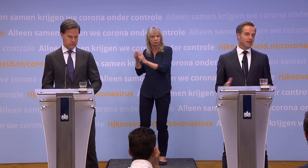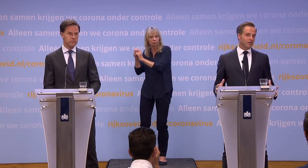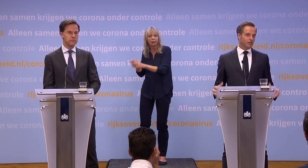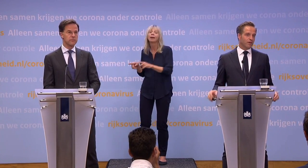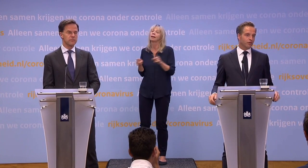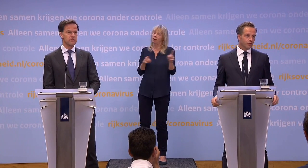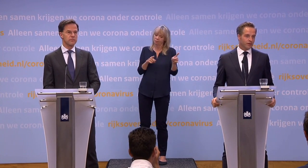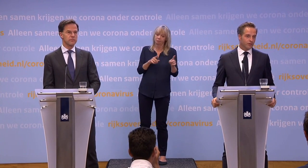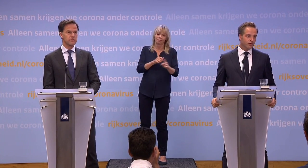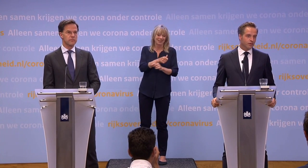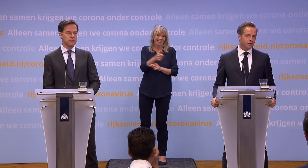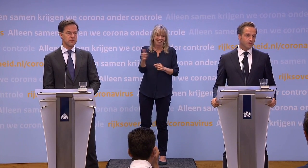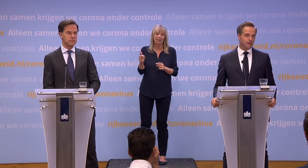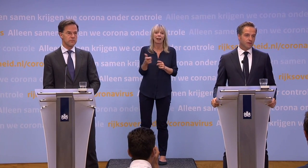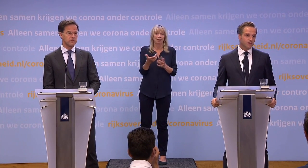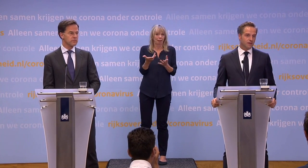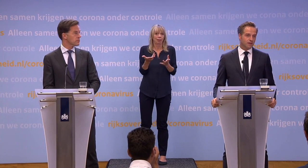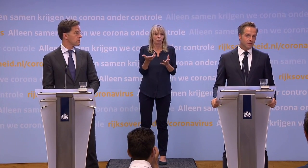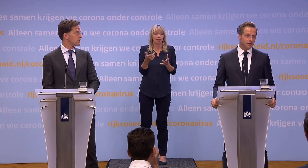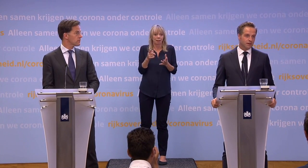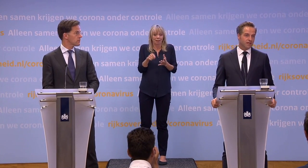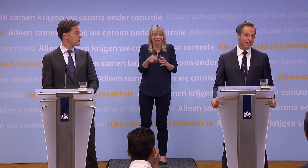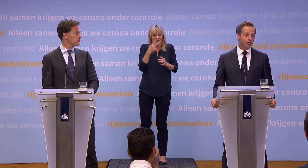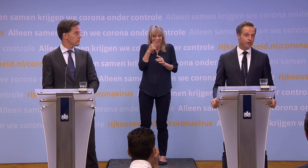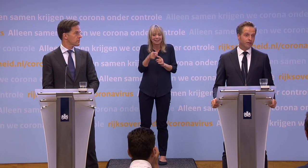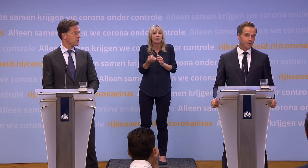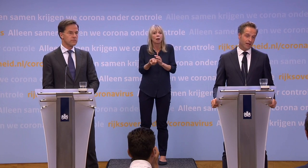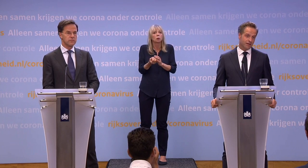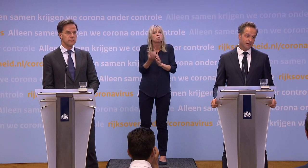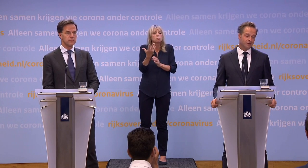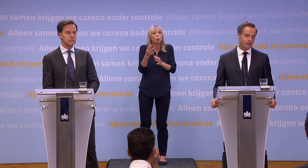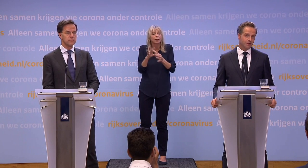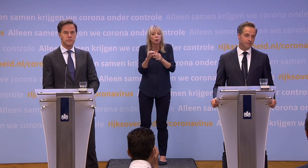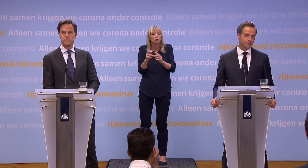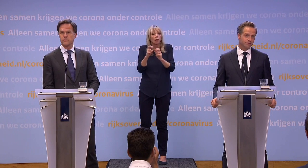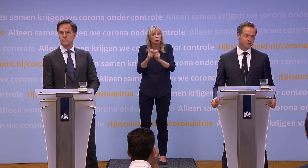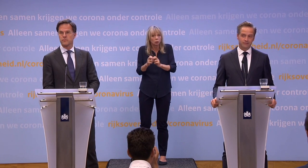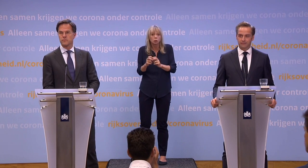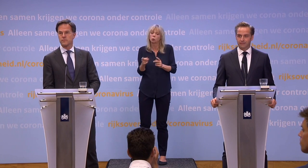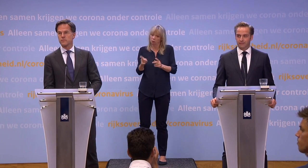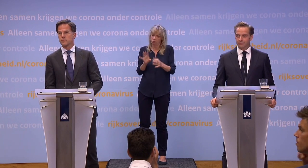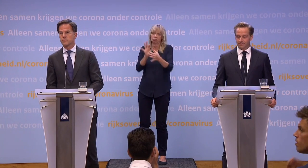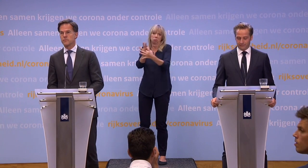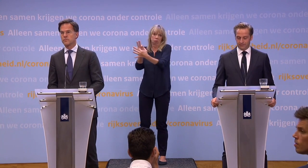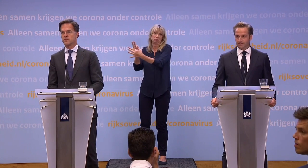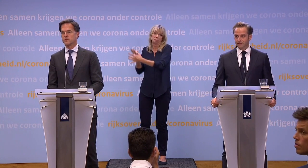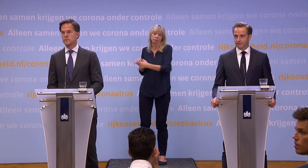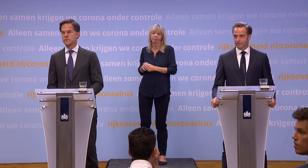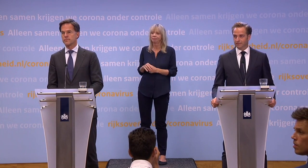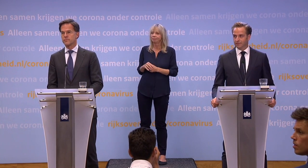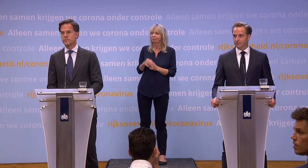En iedereen die in beeld komt bij bron- en contactonderzoek, die is aan de beurt. Ja, zeker, ja. Telegraaf.